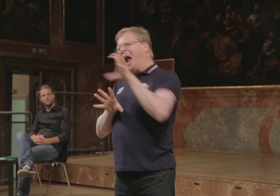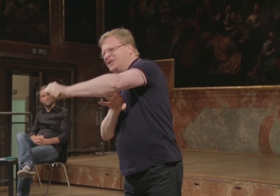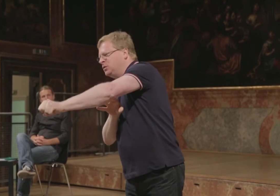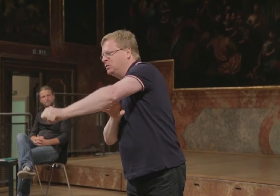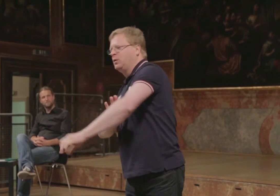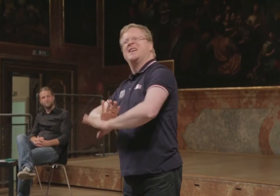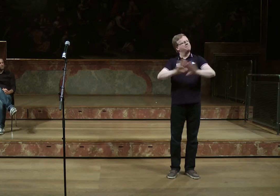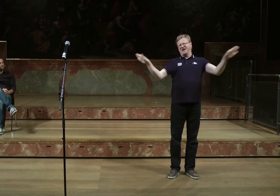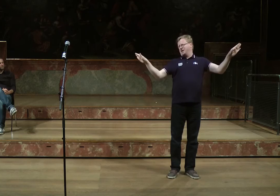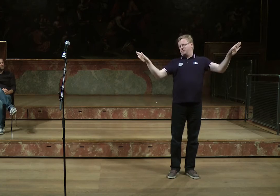umweltschonender.